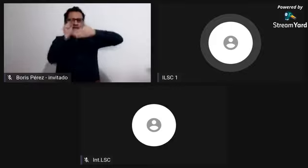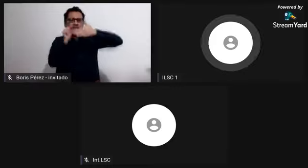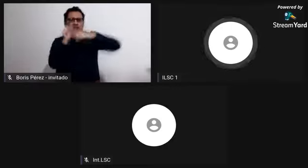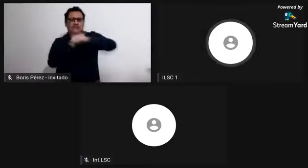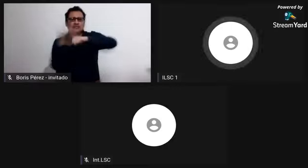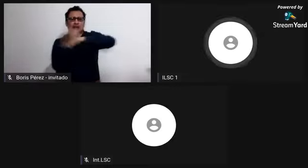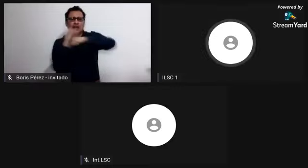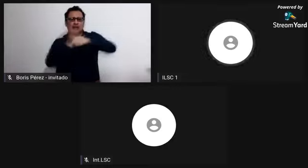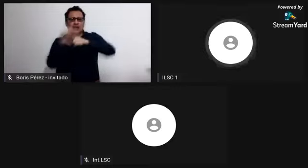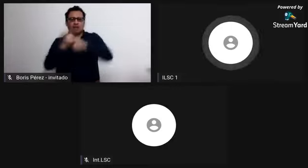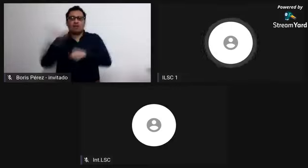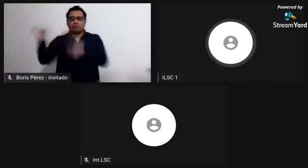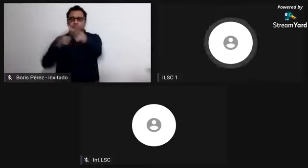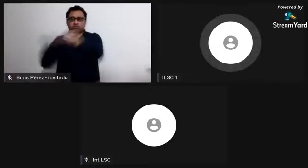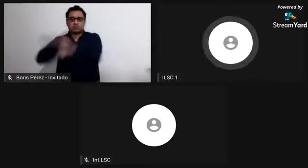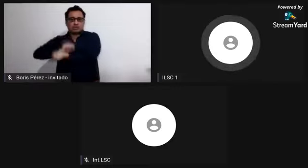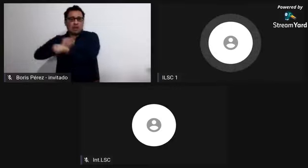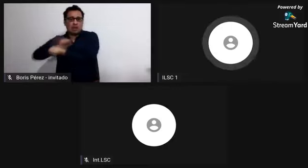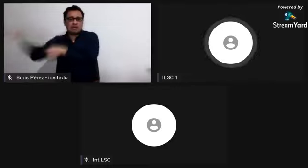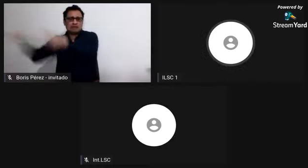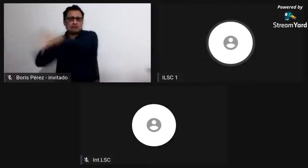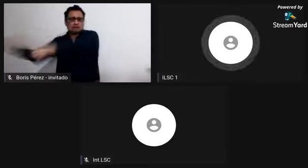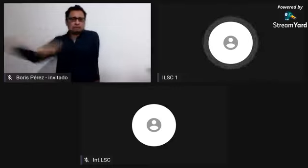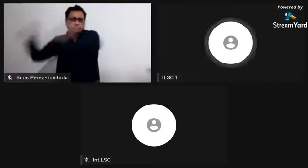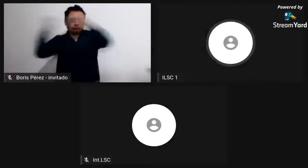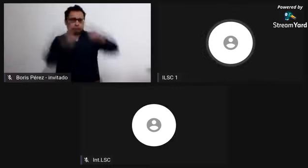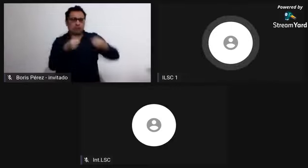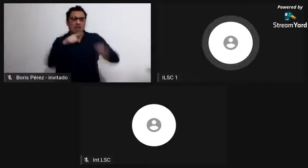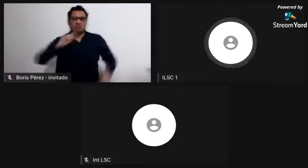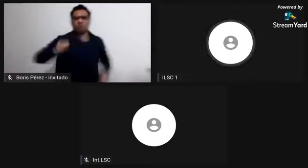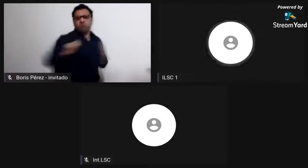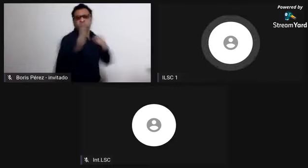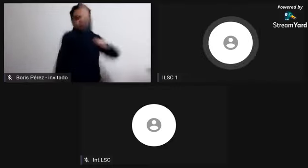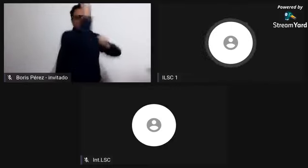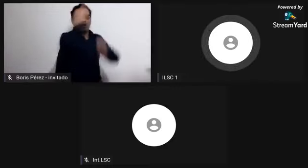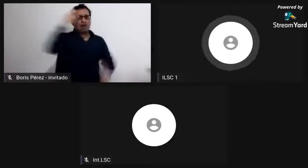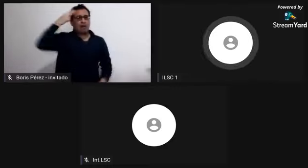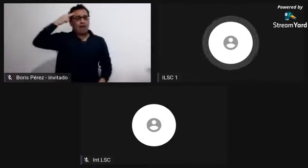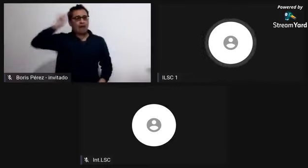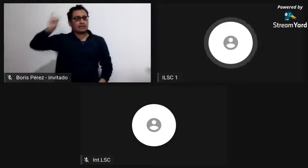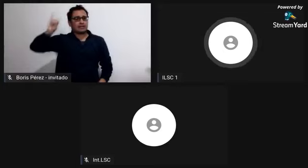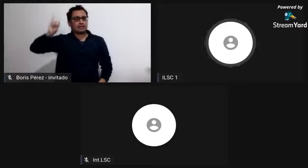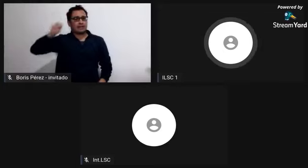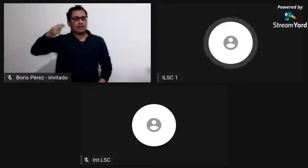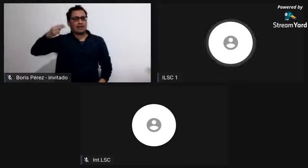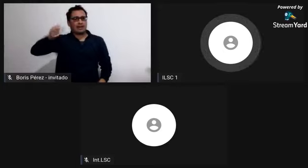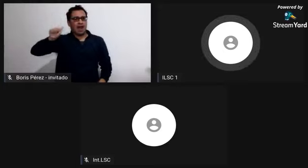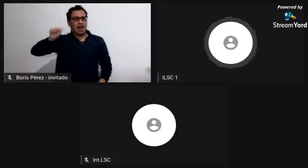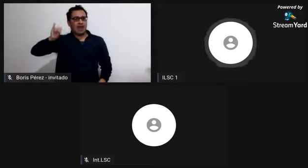significativos de colonias y de comunidades negras, de muchos esclavos que fueron